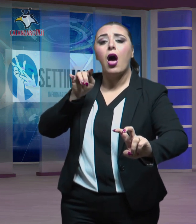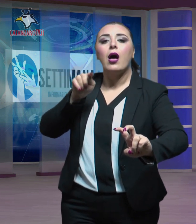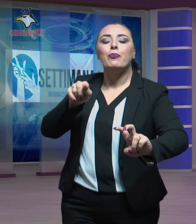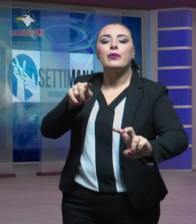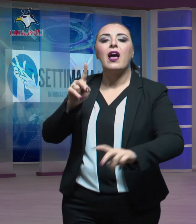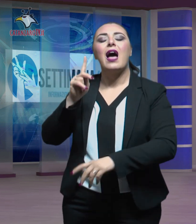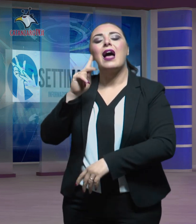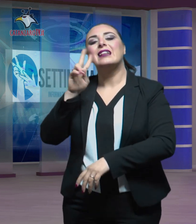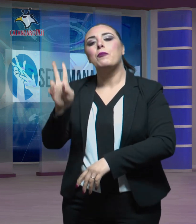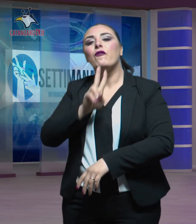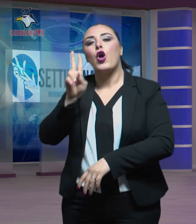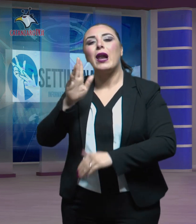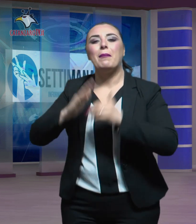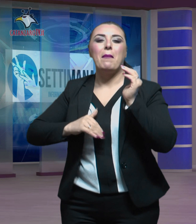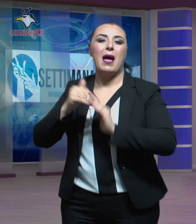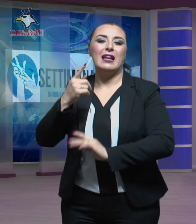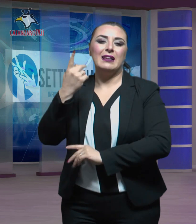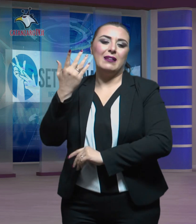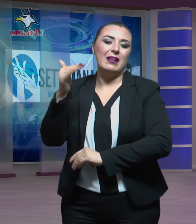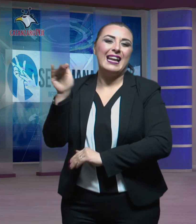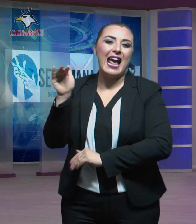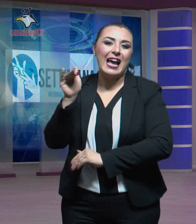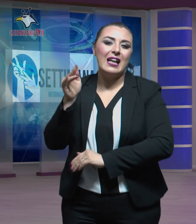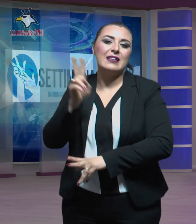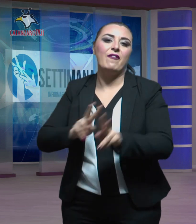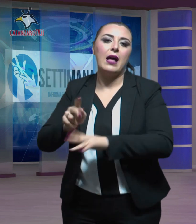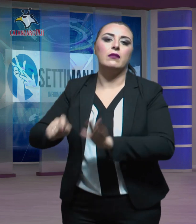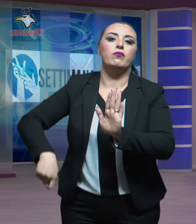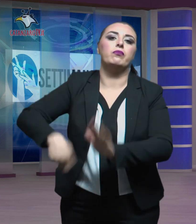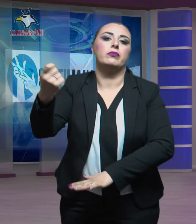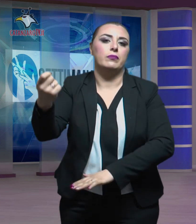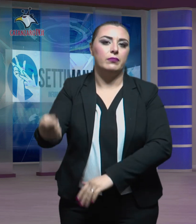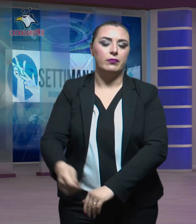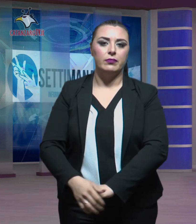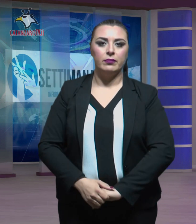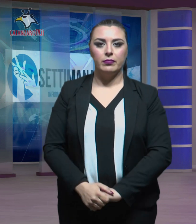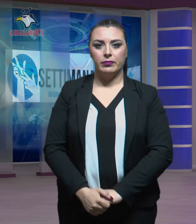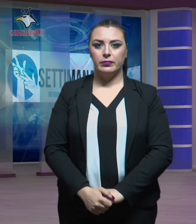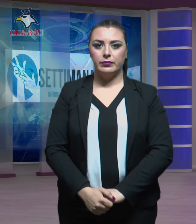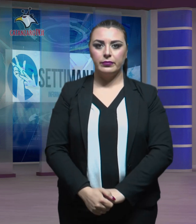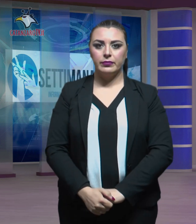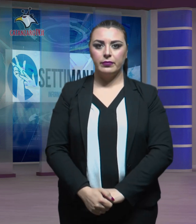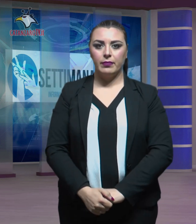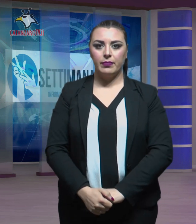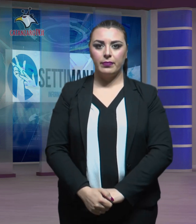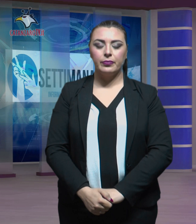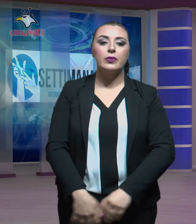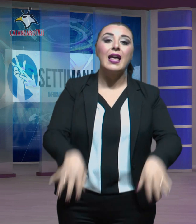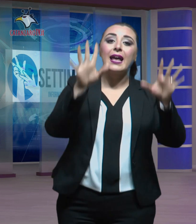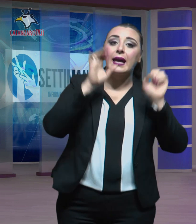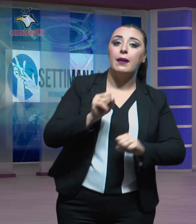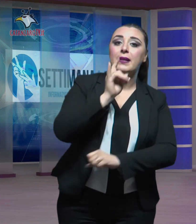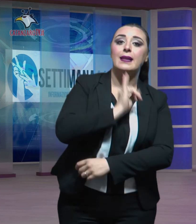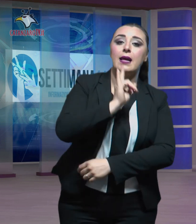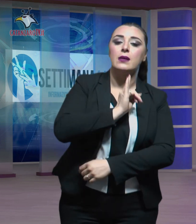sembra ci sia la mano dei soliti vandali. I carabinieri di Lamezia